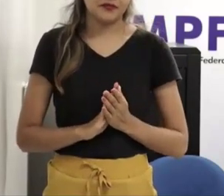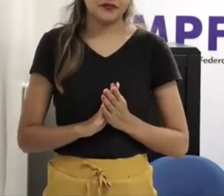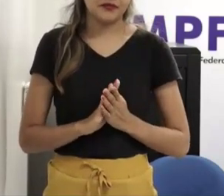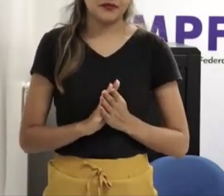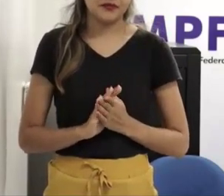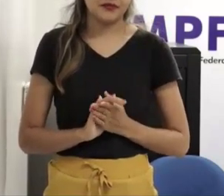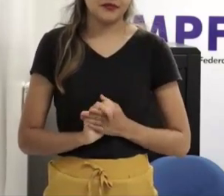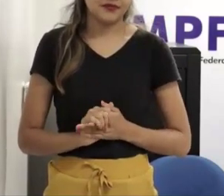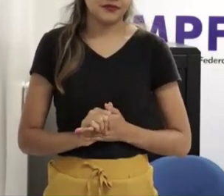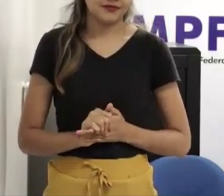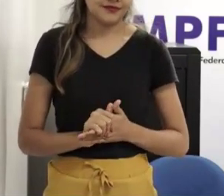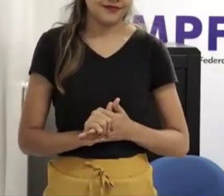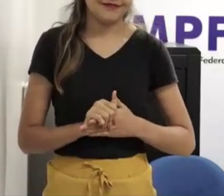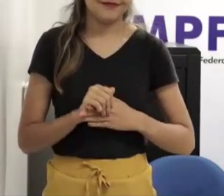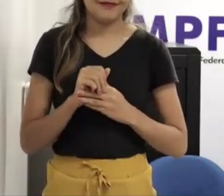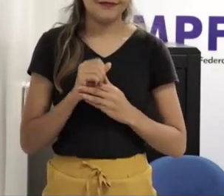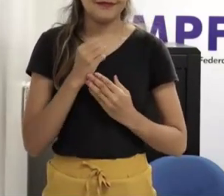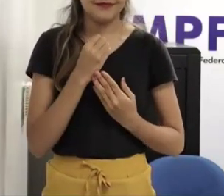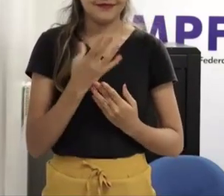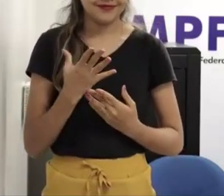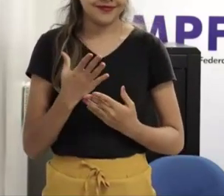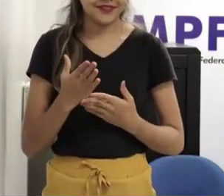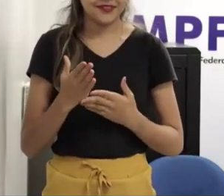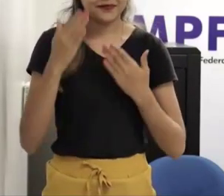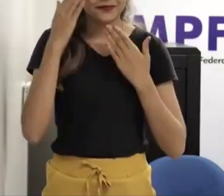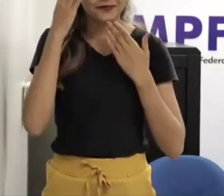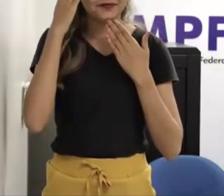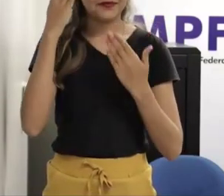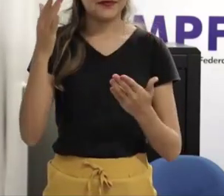maravilha doutor muito obrigada mosca vieira a muita que a a Obrigado.